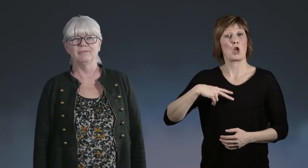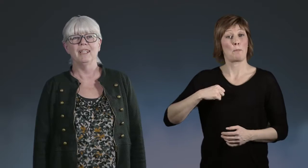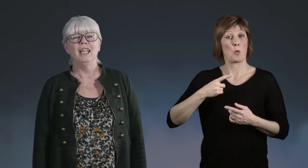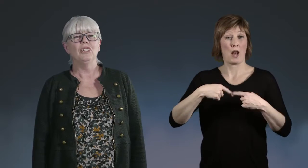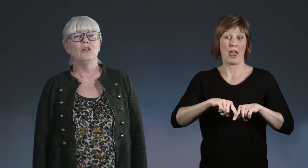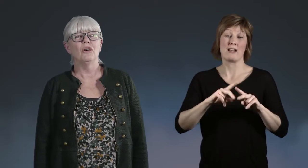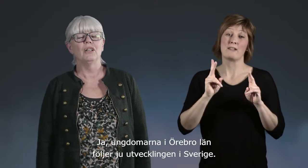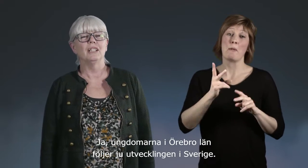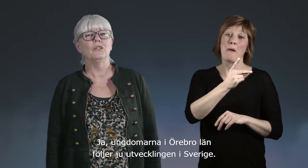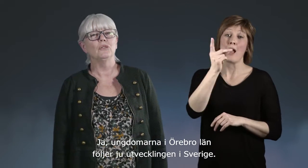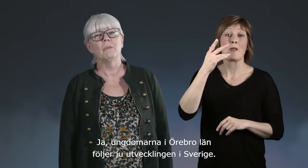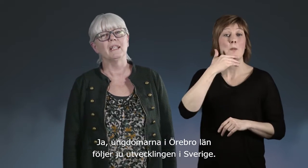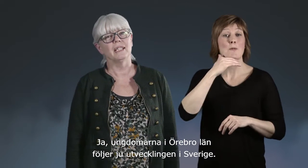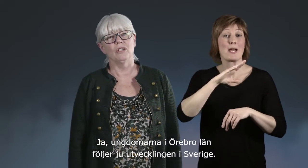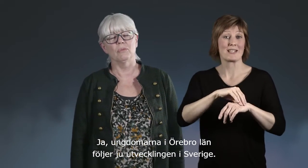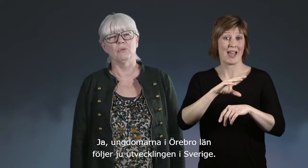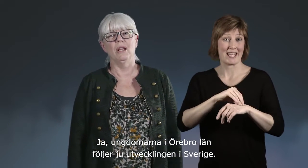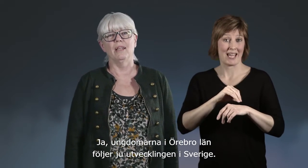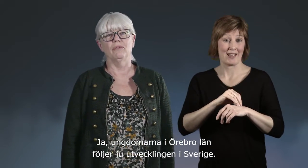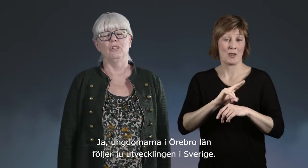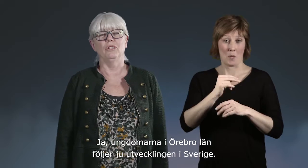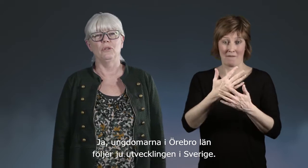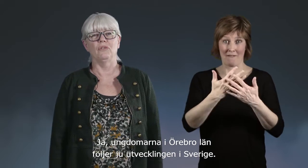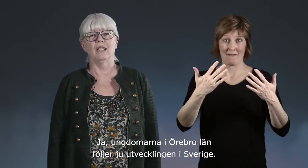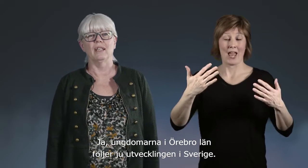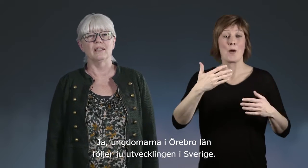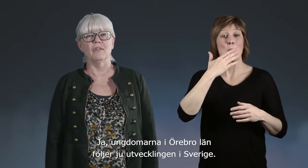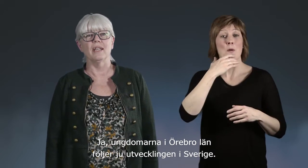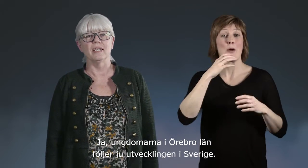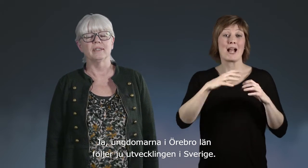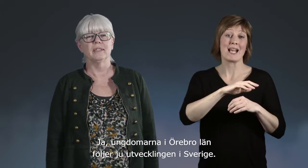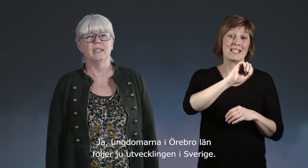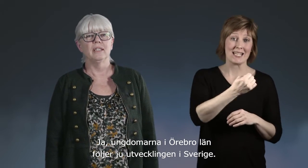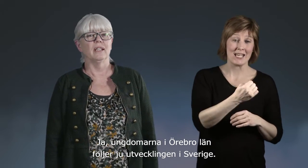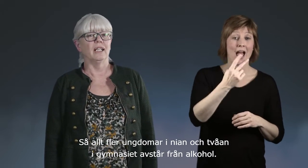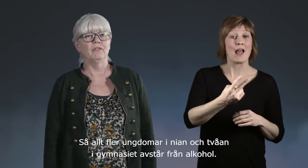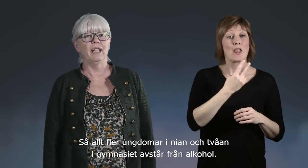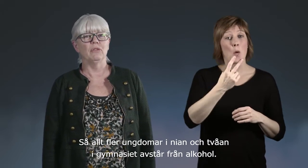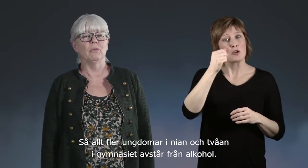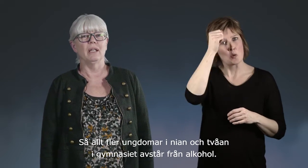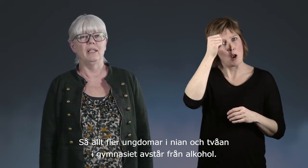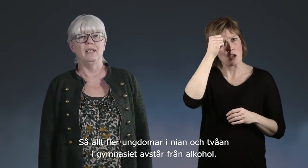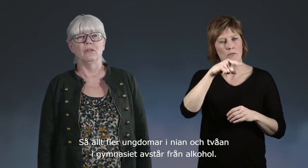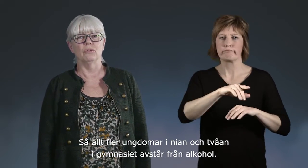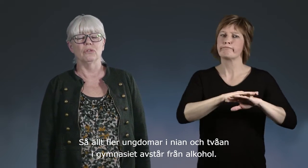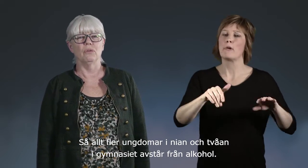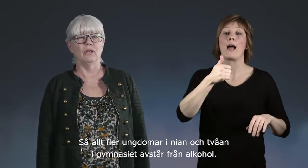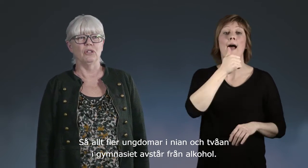Ja, ungdomarna i Örebro län följer utvecklingen i Sverige. Så allt fler ungdomar i nian och också tvåan i